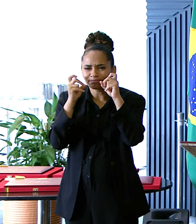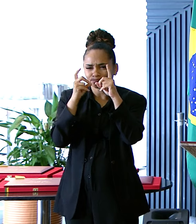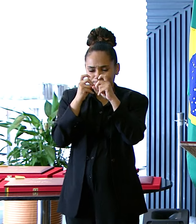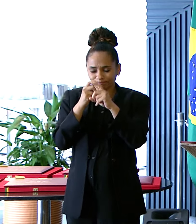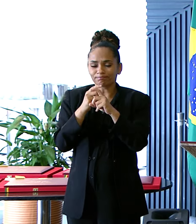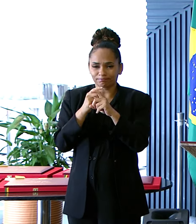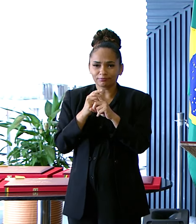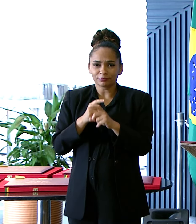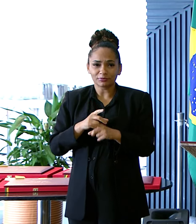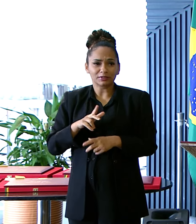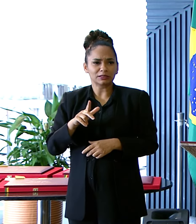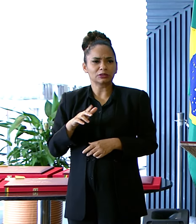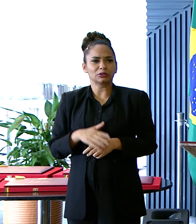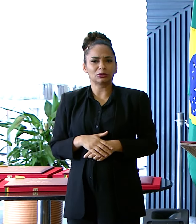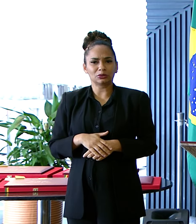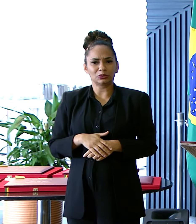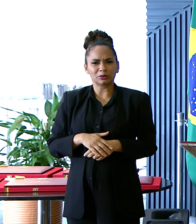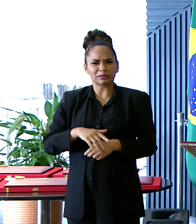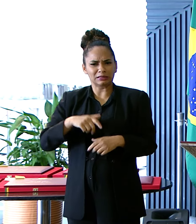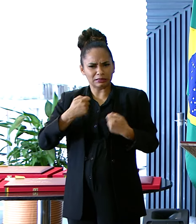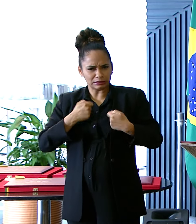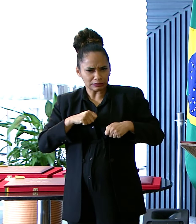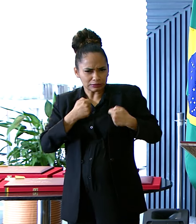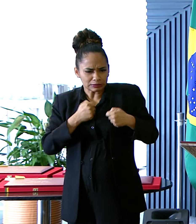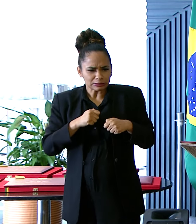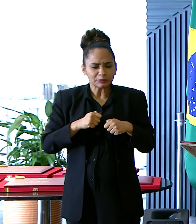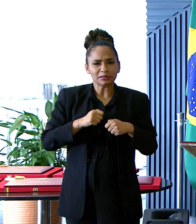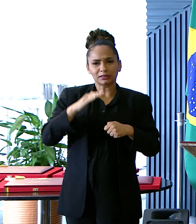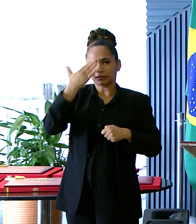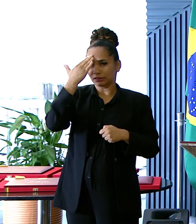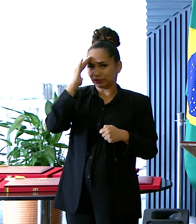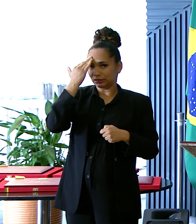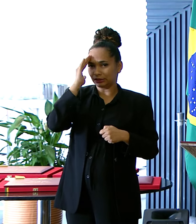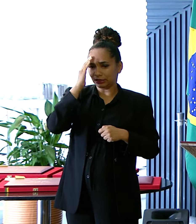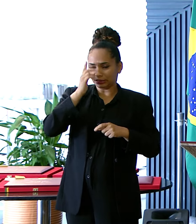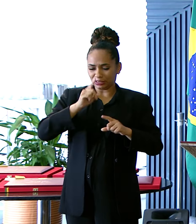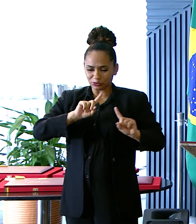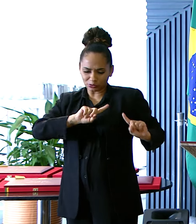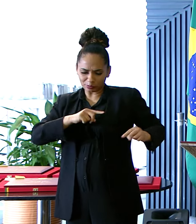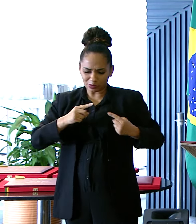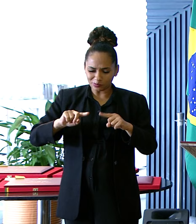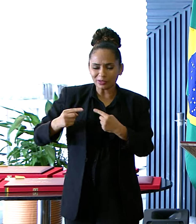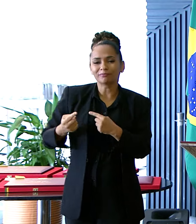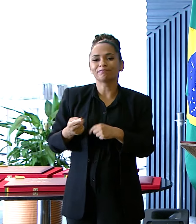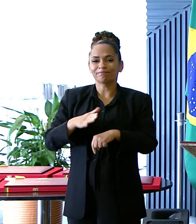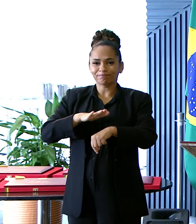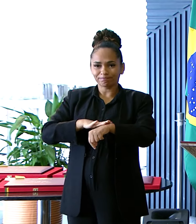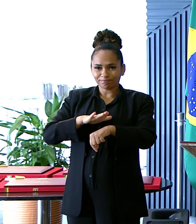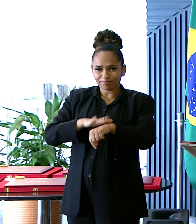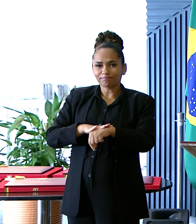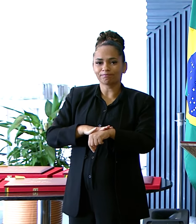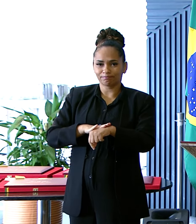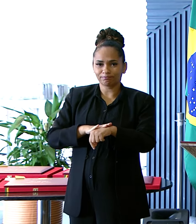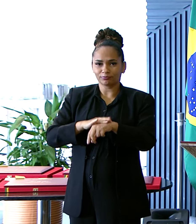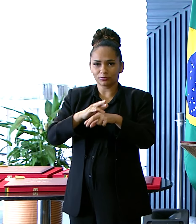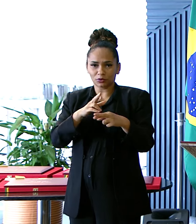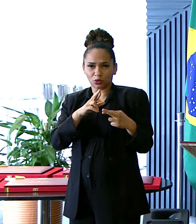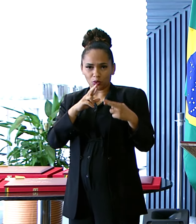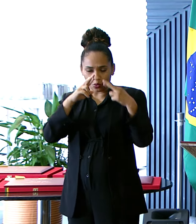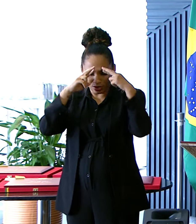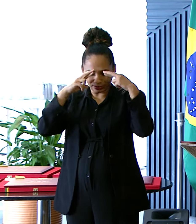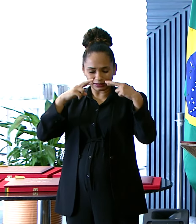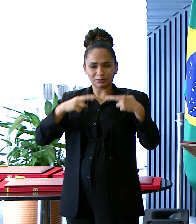Que nos chama Permanentemente A compreendermos Os desafios da nossa época O respeito à